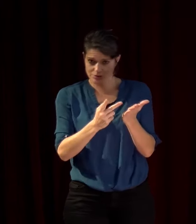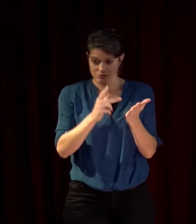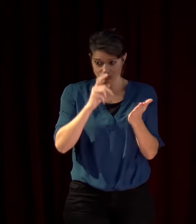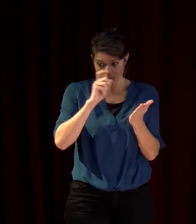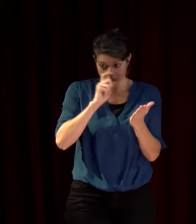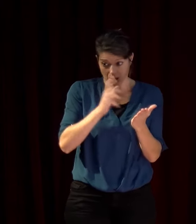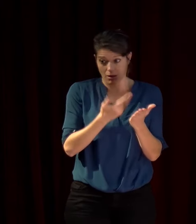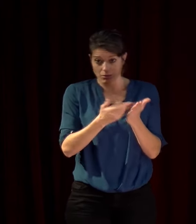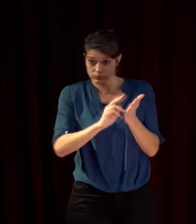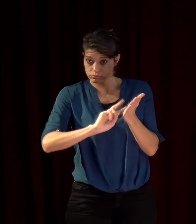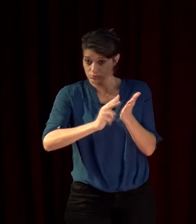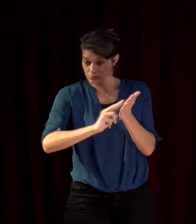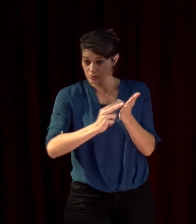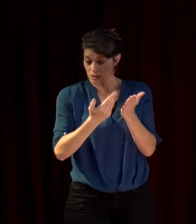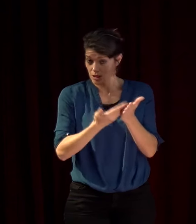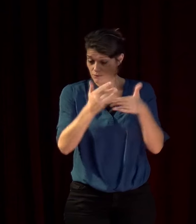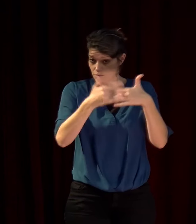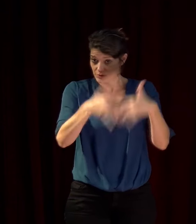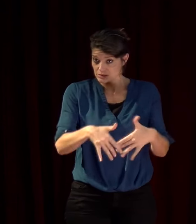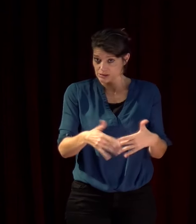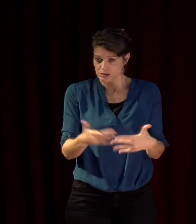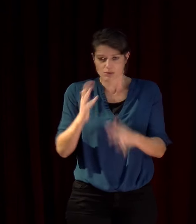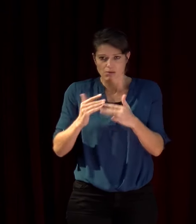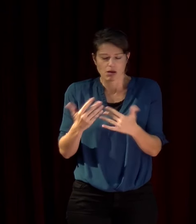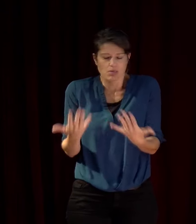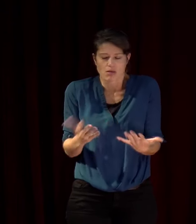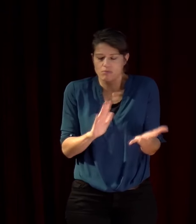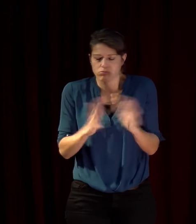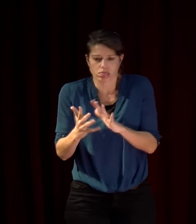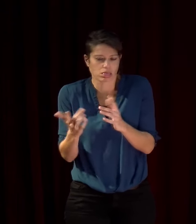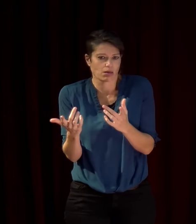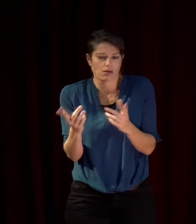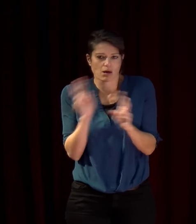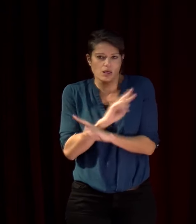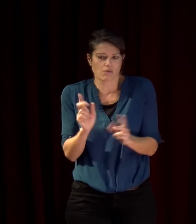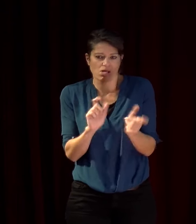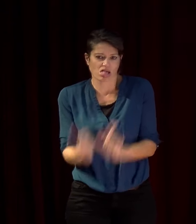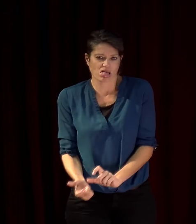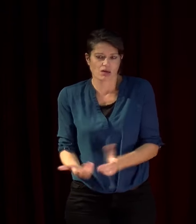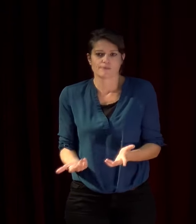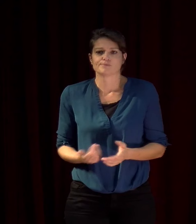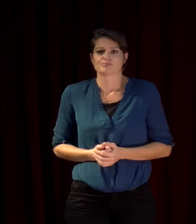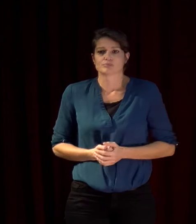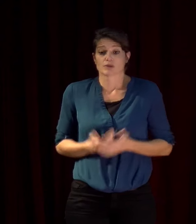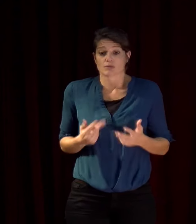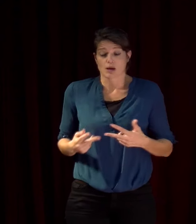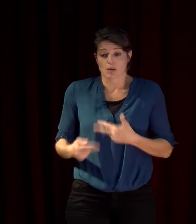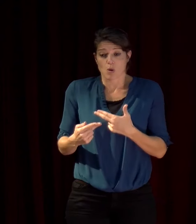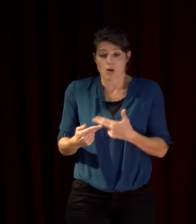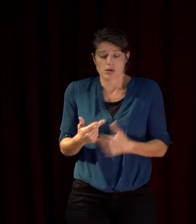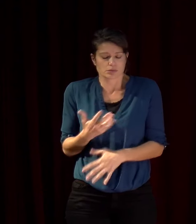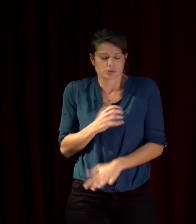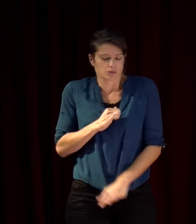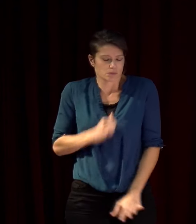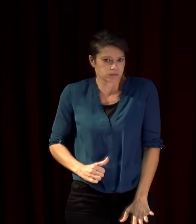donc nous vivons une époque terrible parce que nous sommes dans une crise sociale